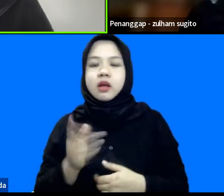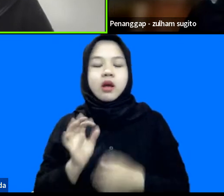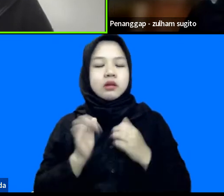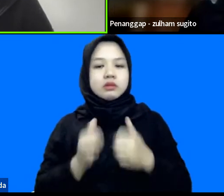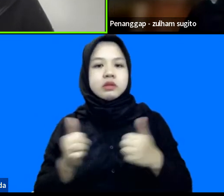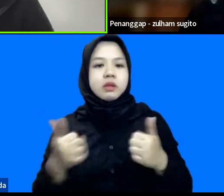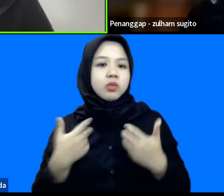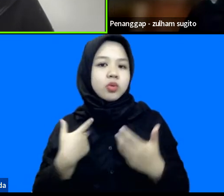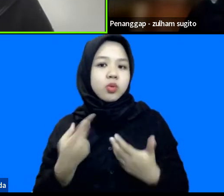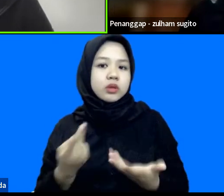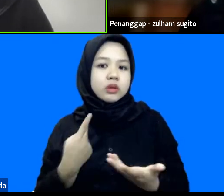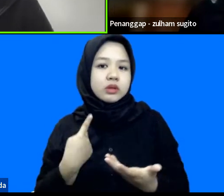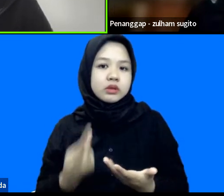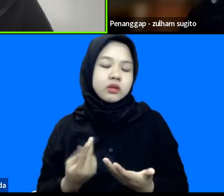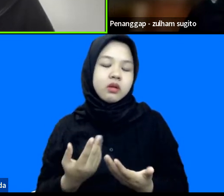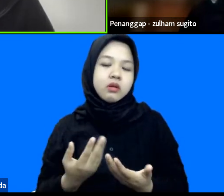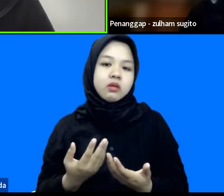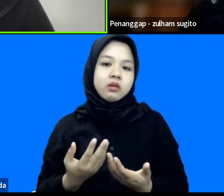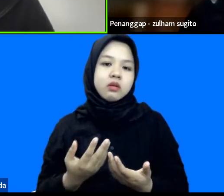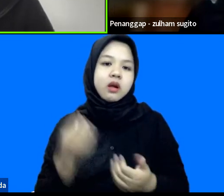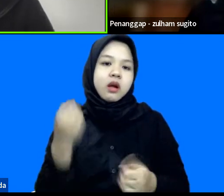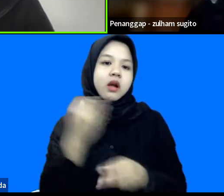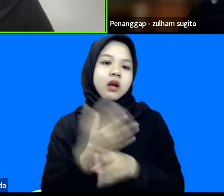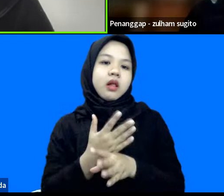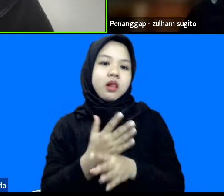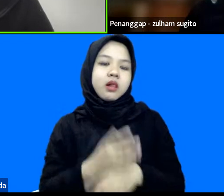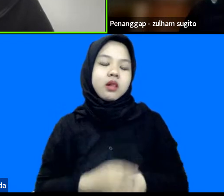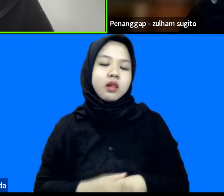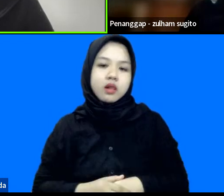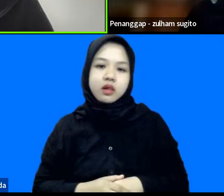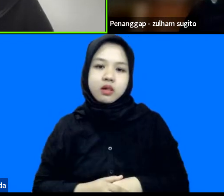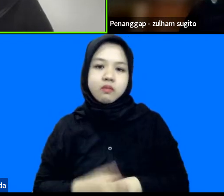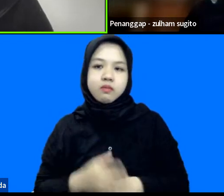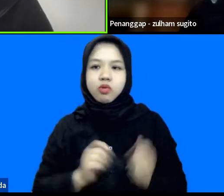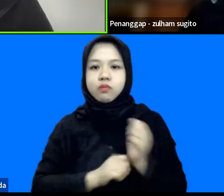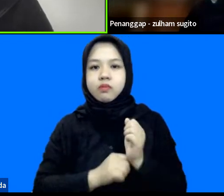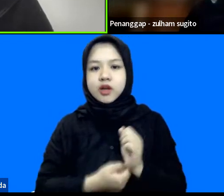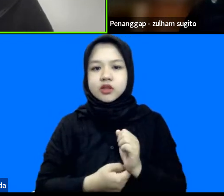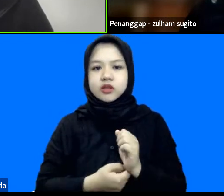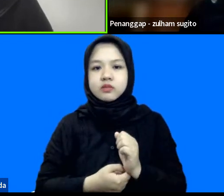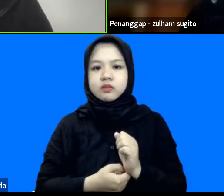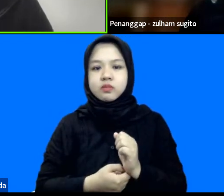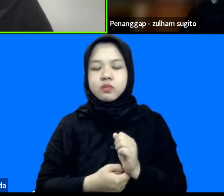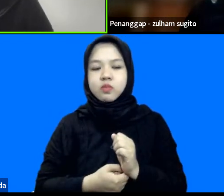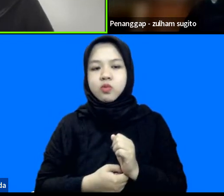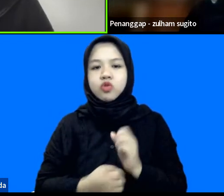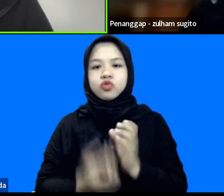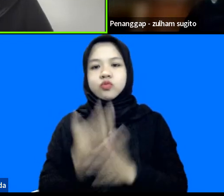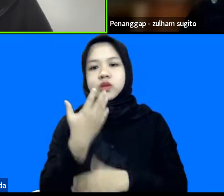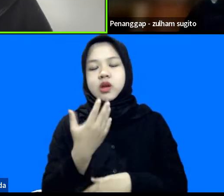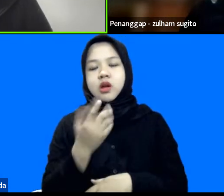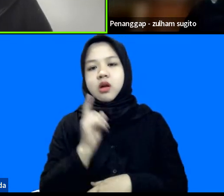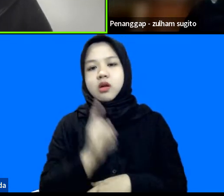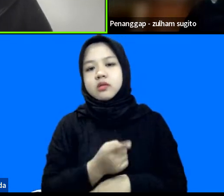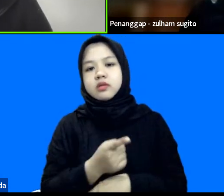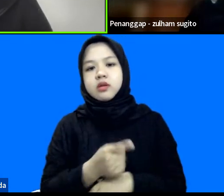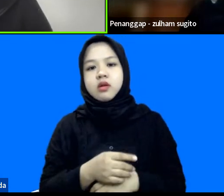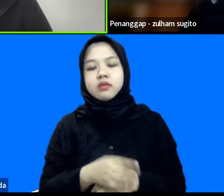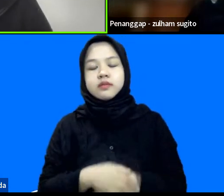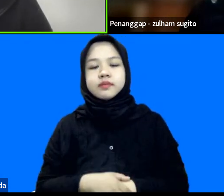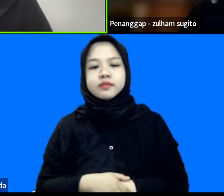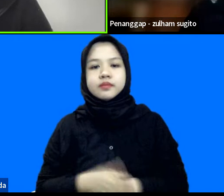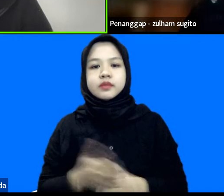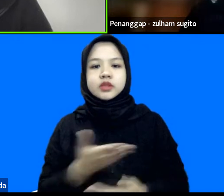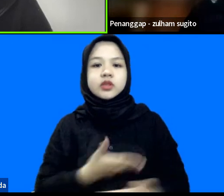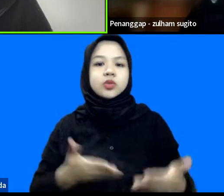atau kita malah gagal merespons merespons resource yang muncul dari situasi